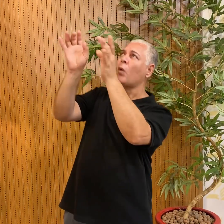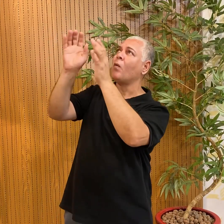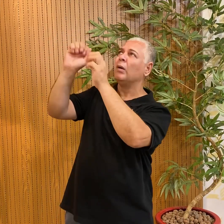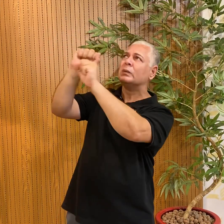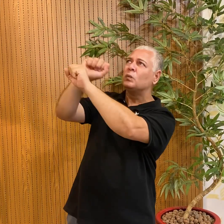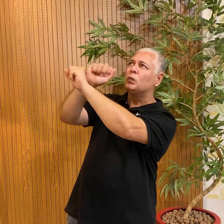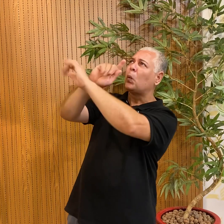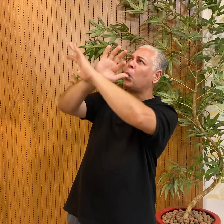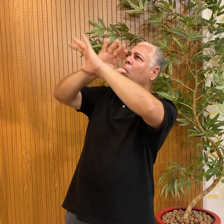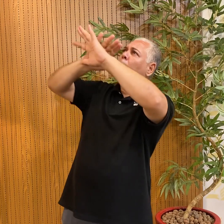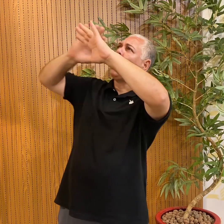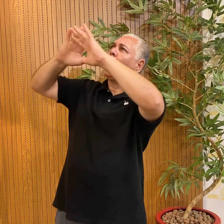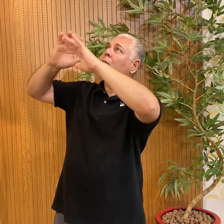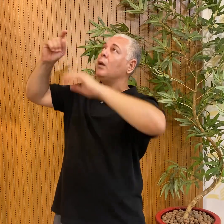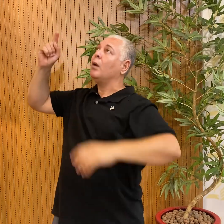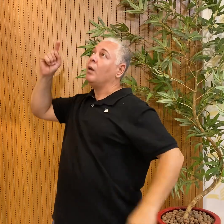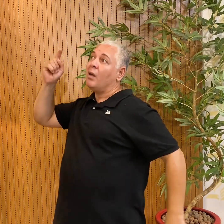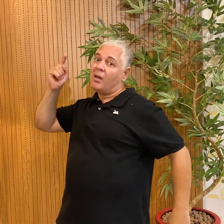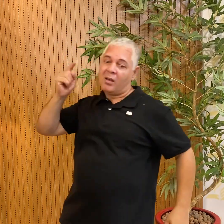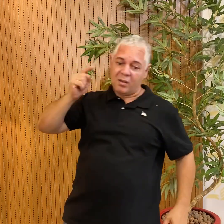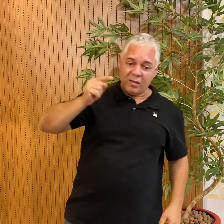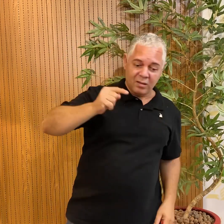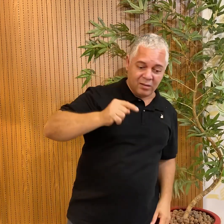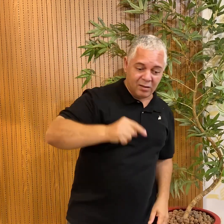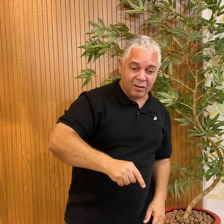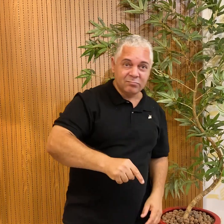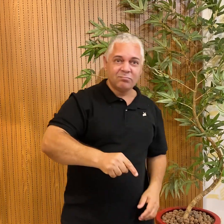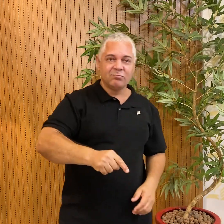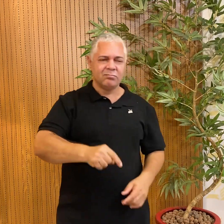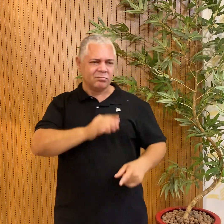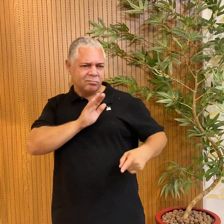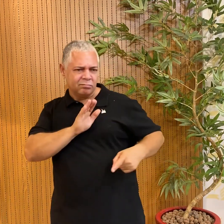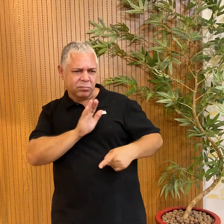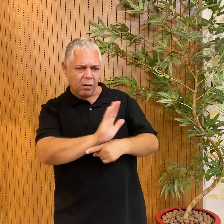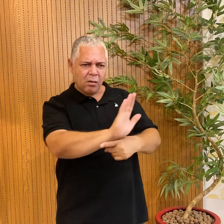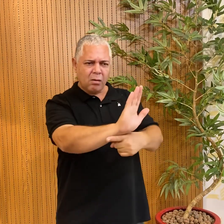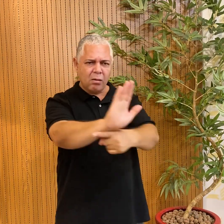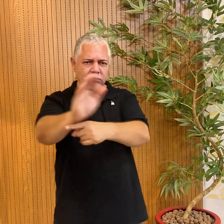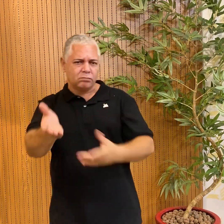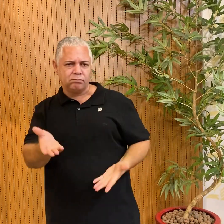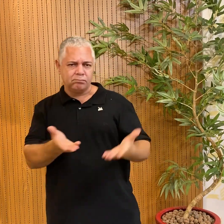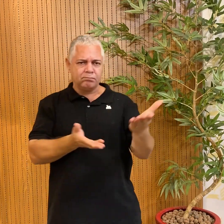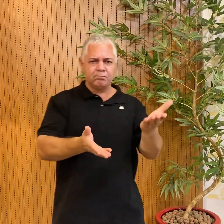Esvaziou-se de si mesmo e viveu para servir,